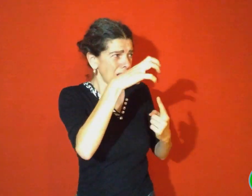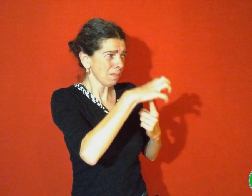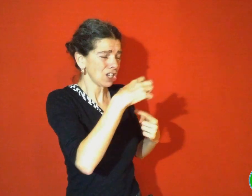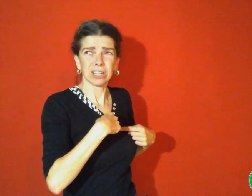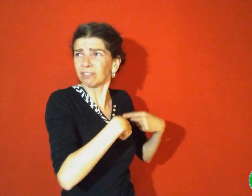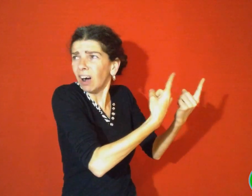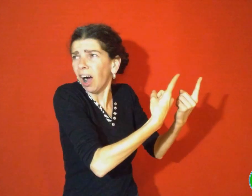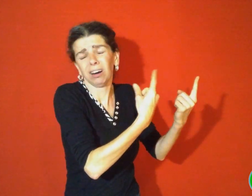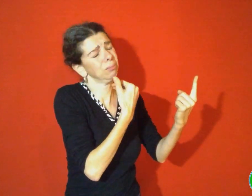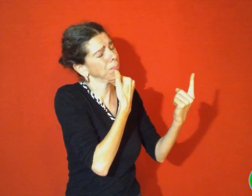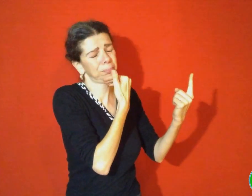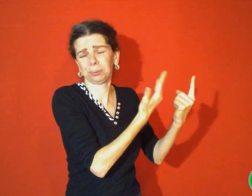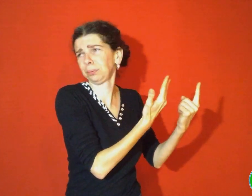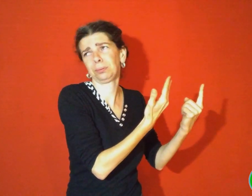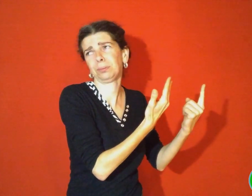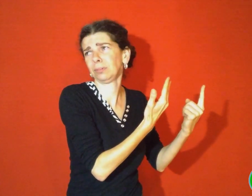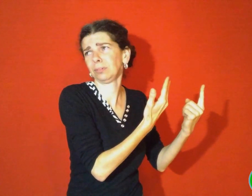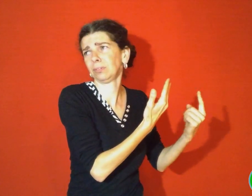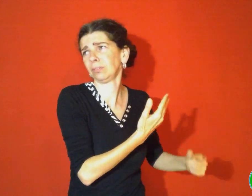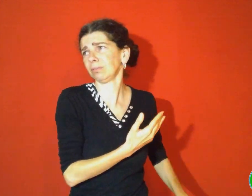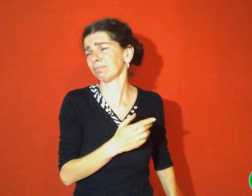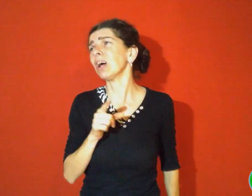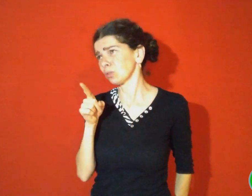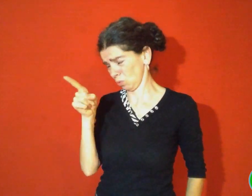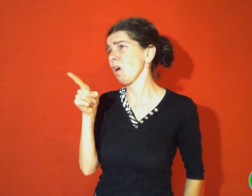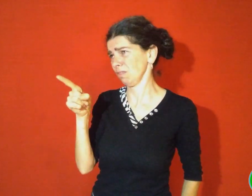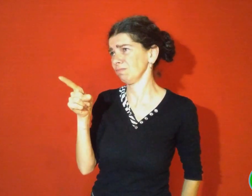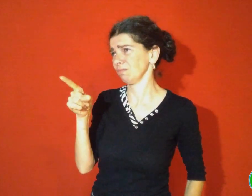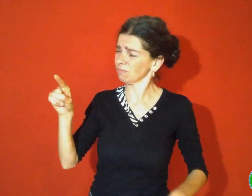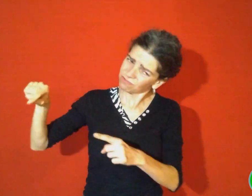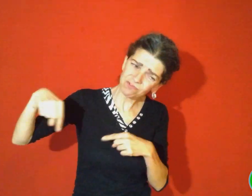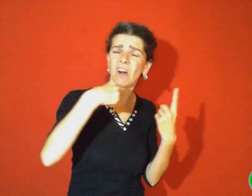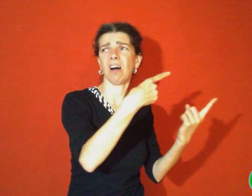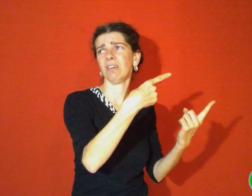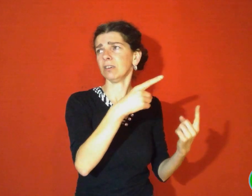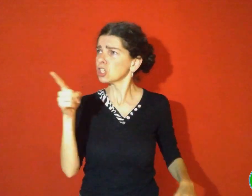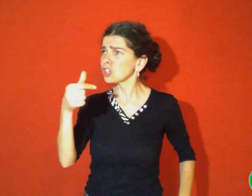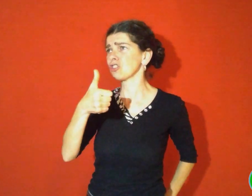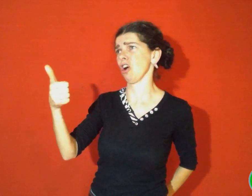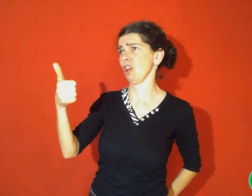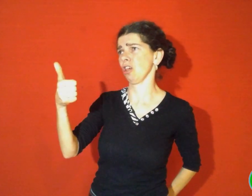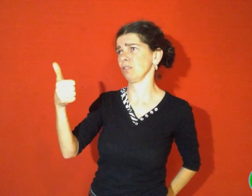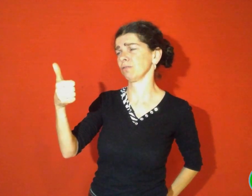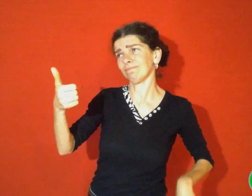Jamais je ne pourrai aller demain en marché. Il faudra que t'y ailles toute seule, à ma place.